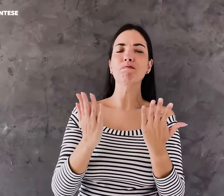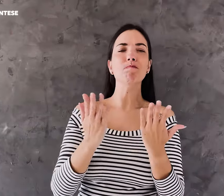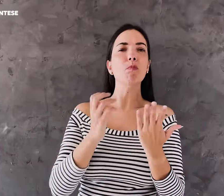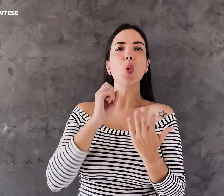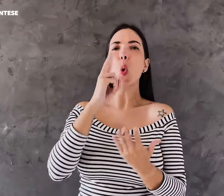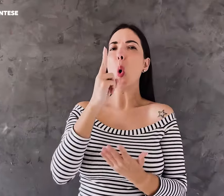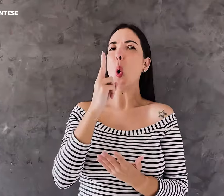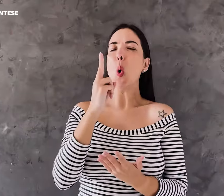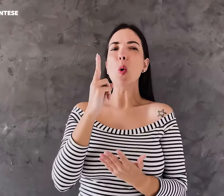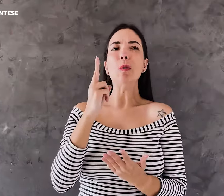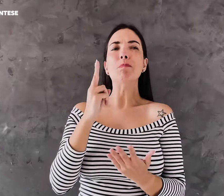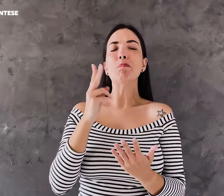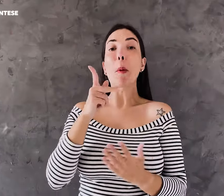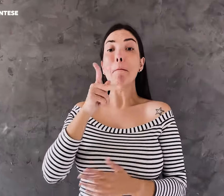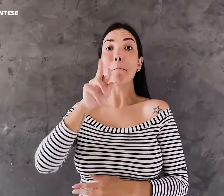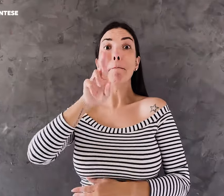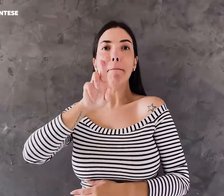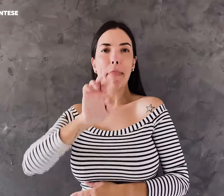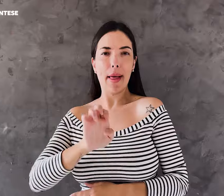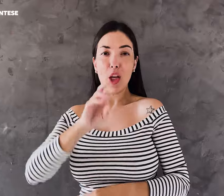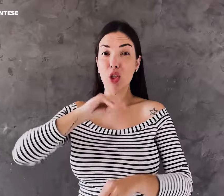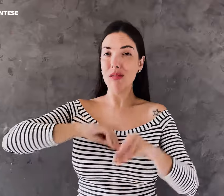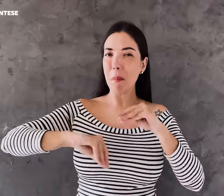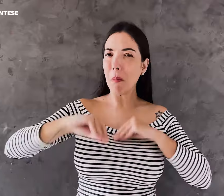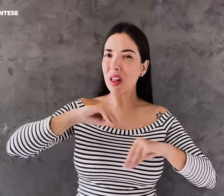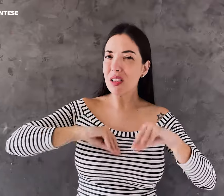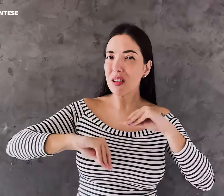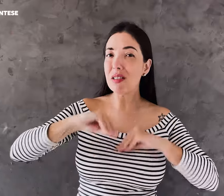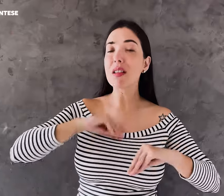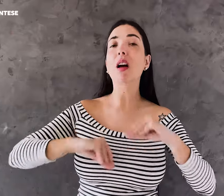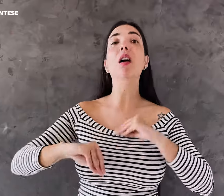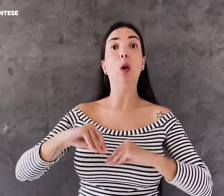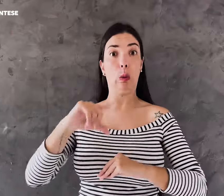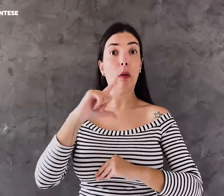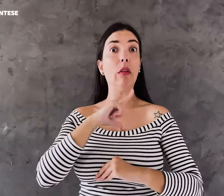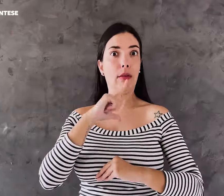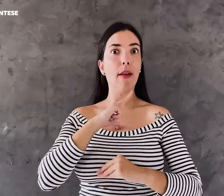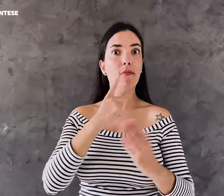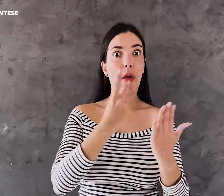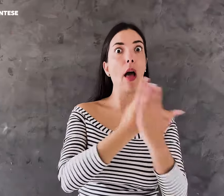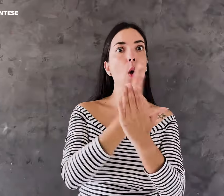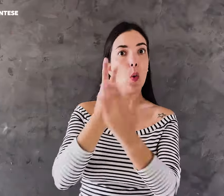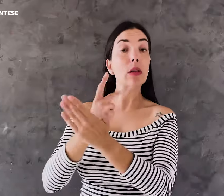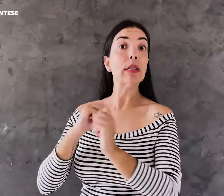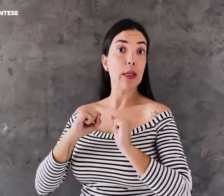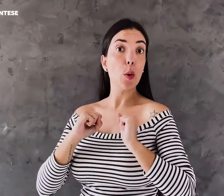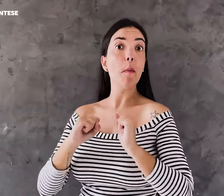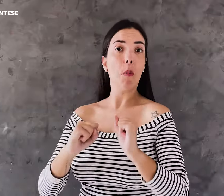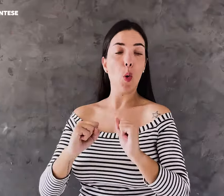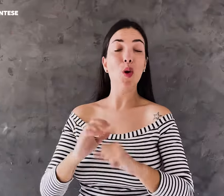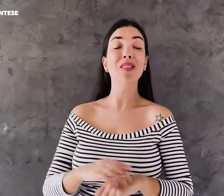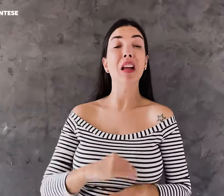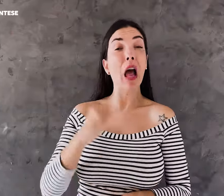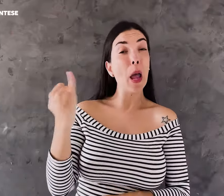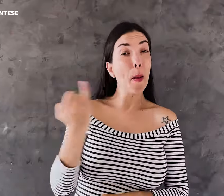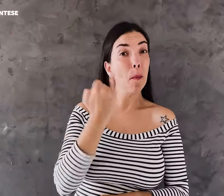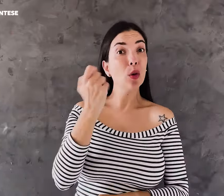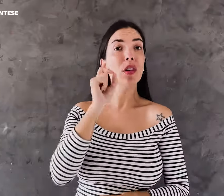ou tiver uma depressão pré-parto, é importante